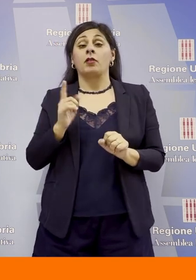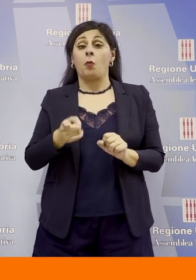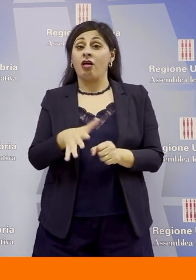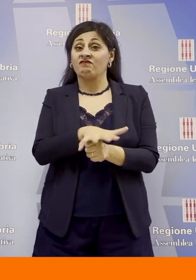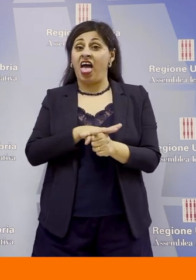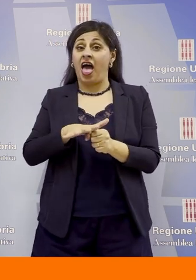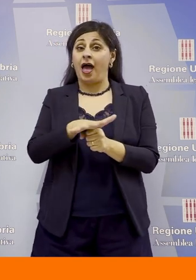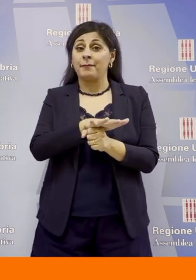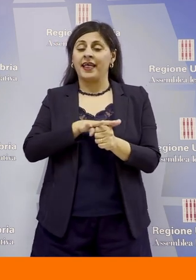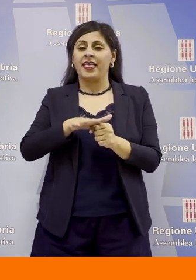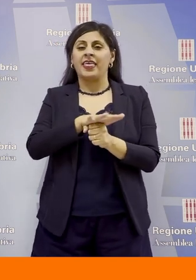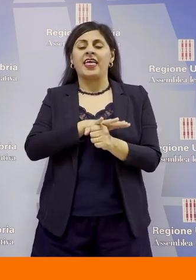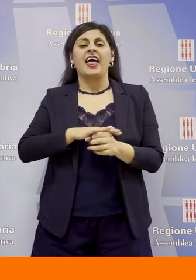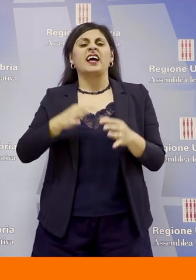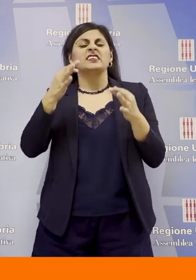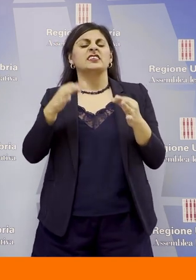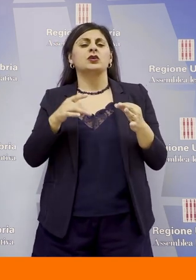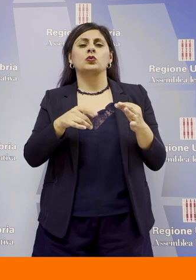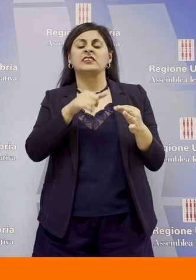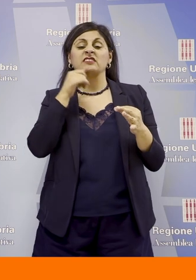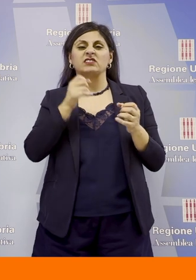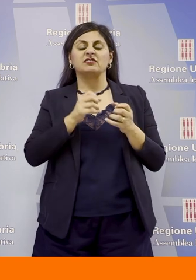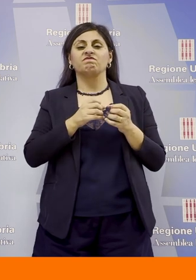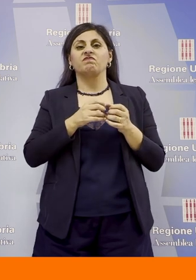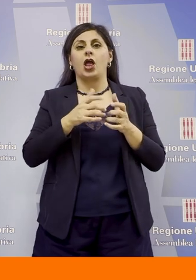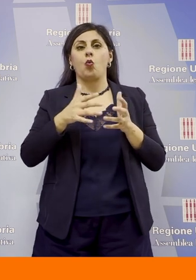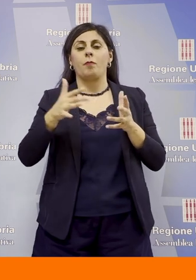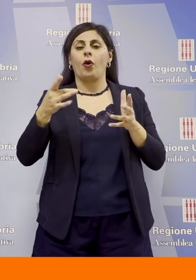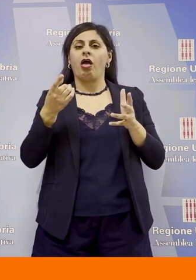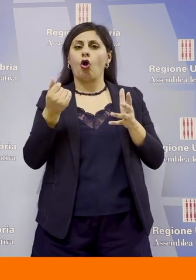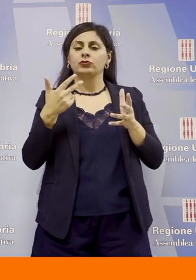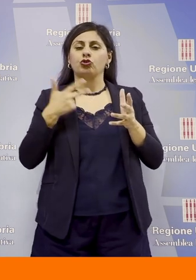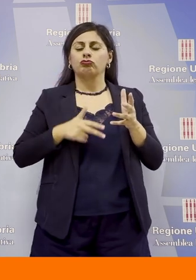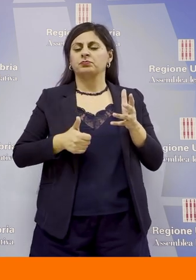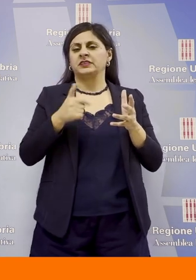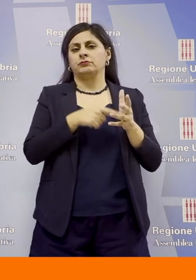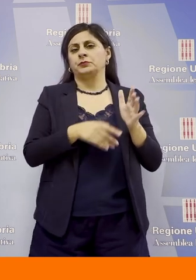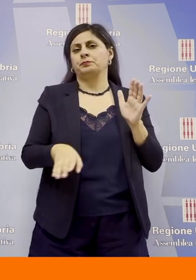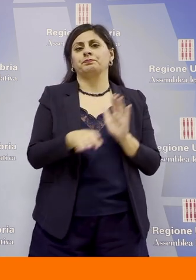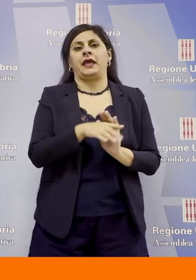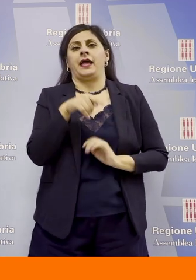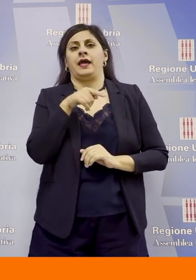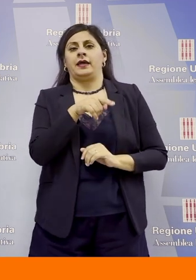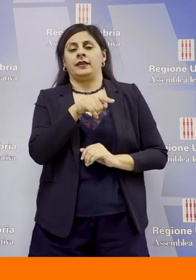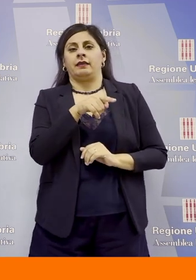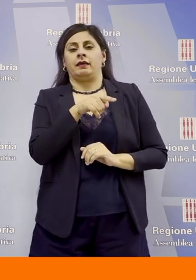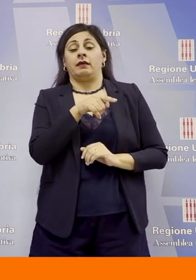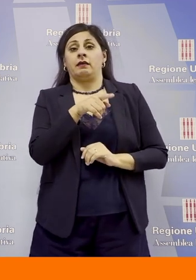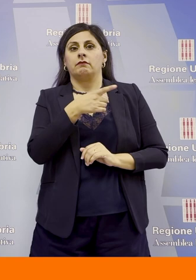famiglia è sicuramente un volano importante di sviluppo economico e sociale Riteniamo che la famiglia